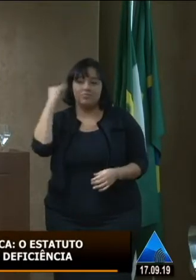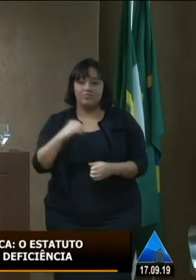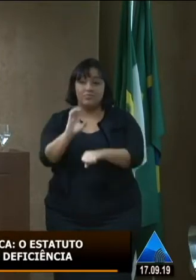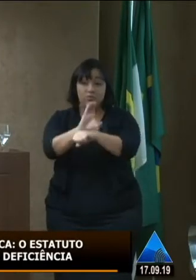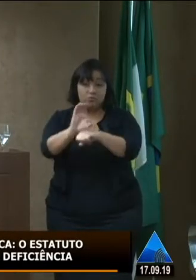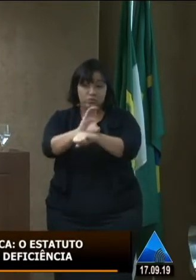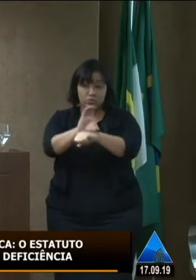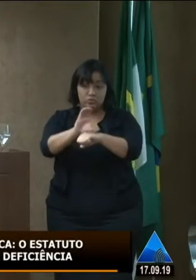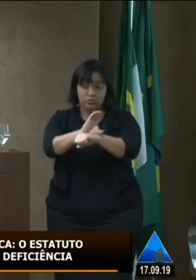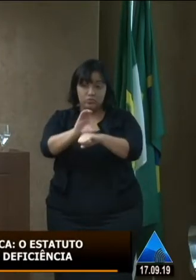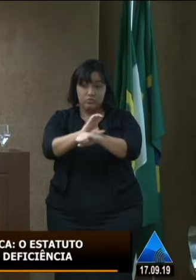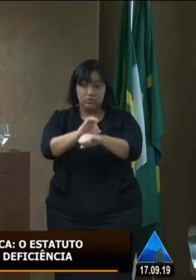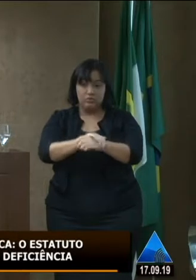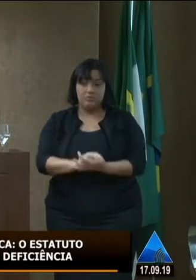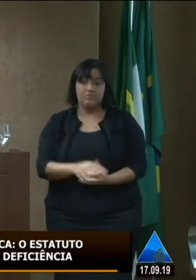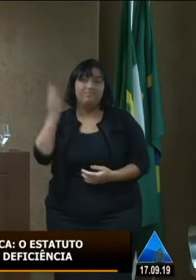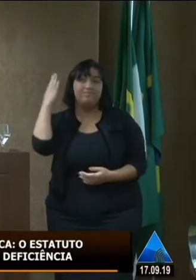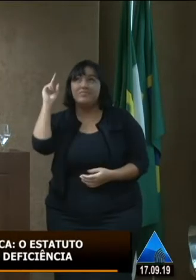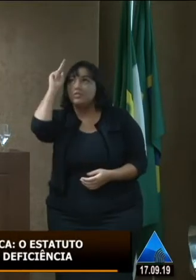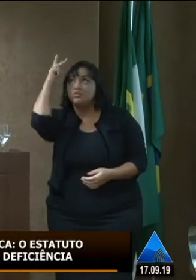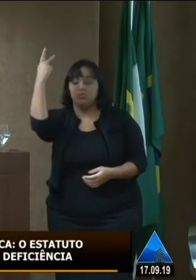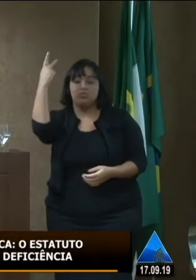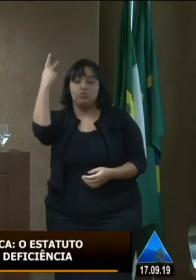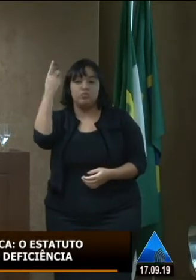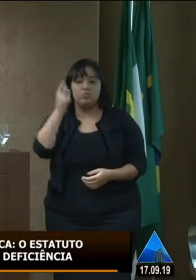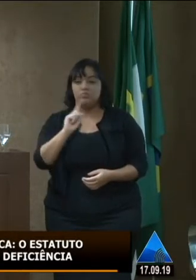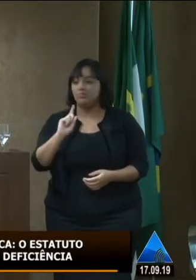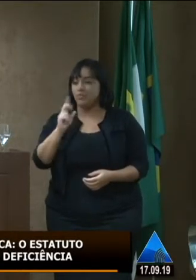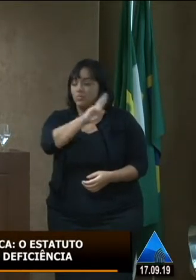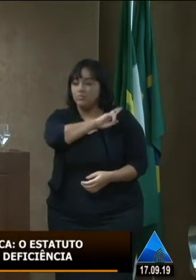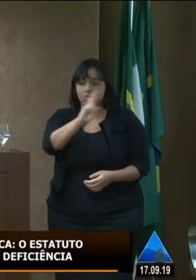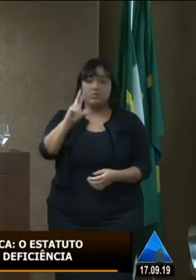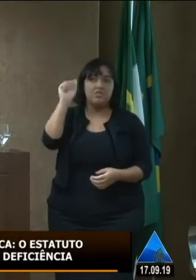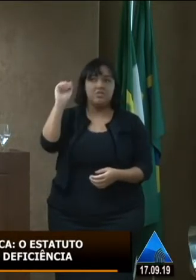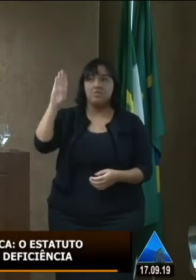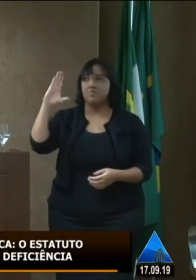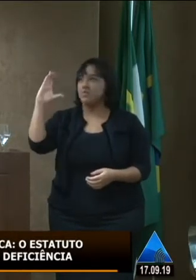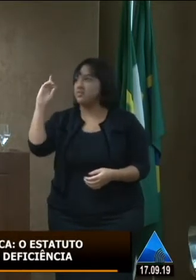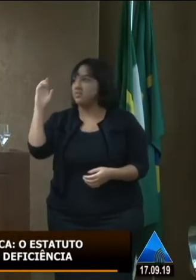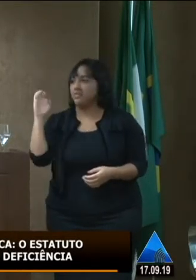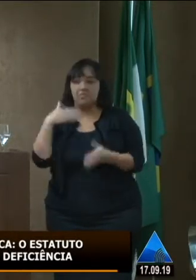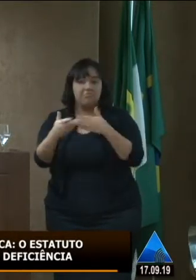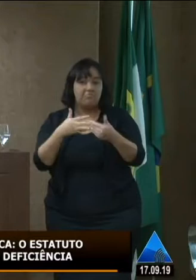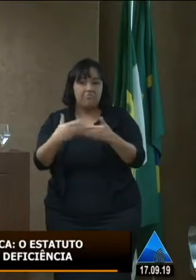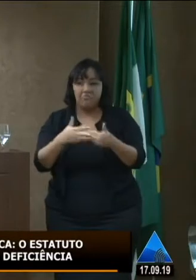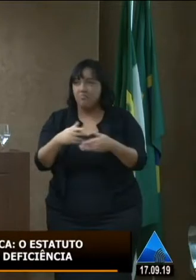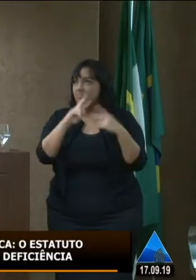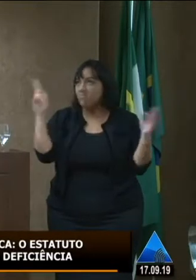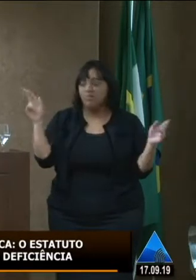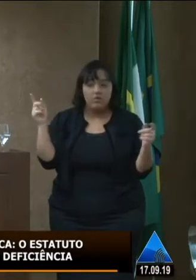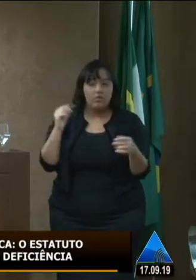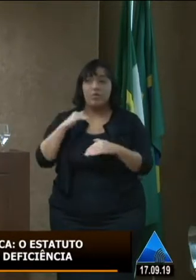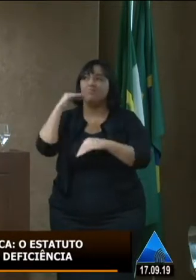ele é histórico ele não é responsabilidade de A, B, C ou D ele é histórico é uma